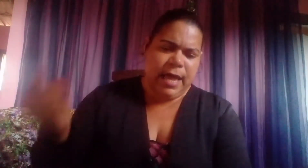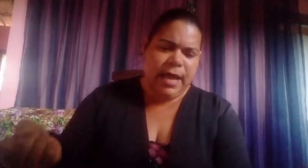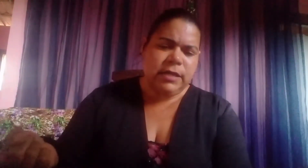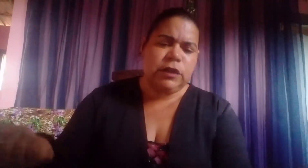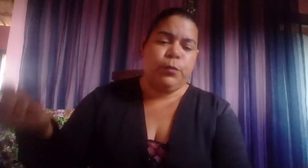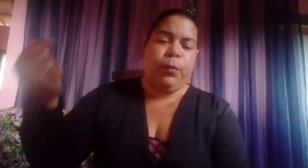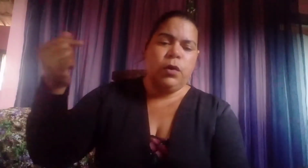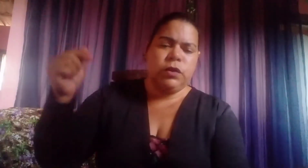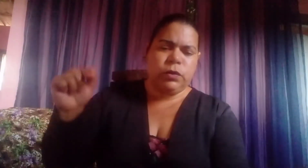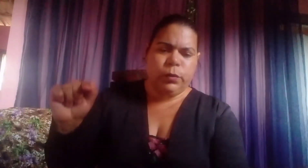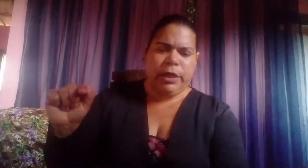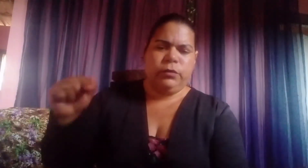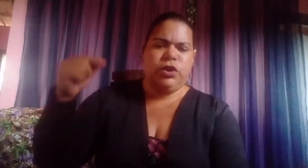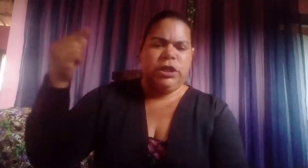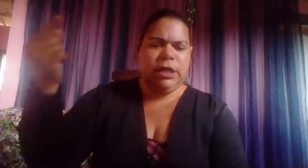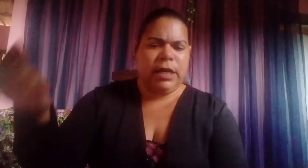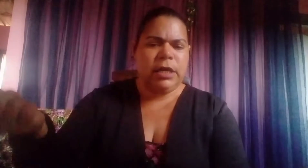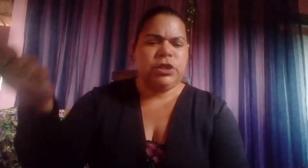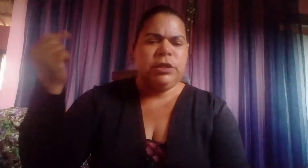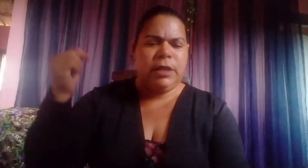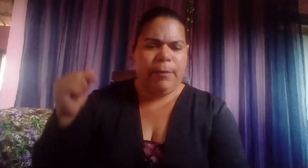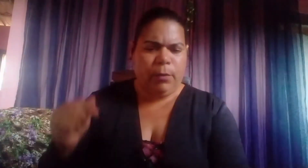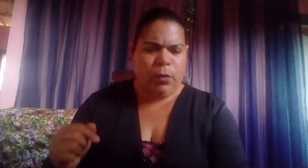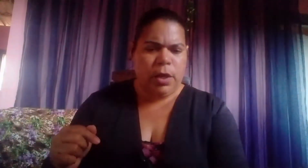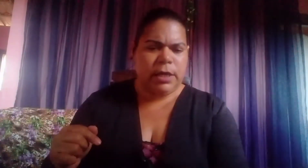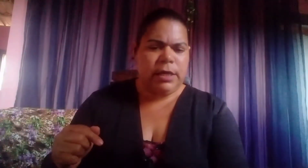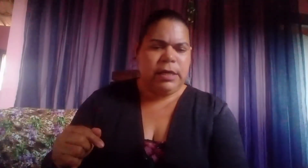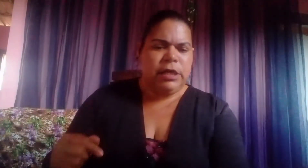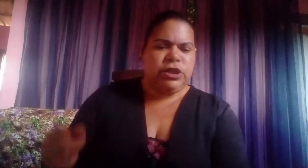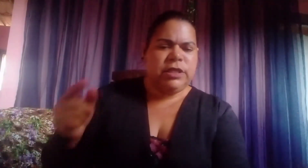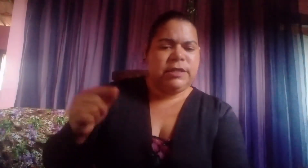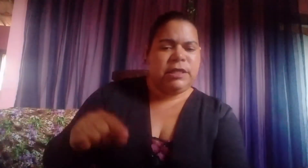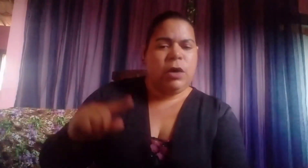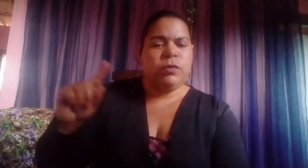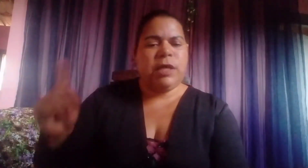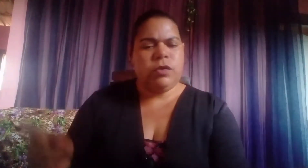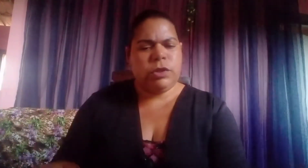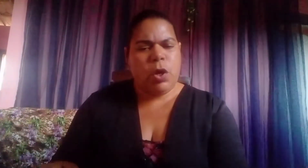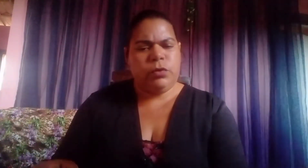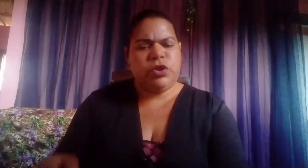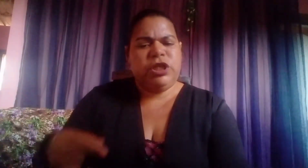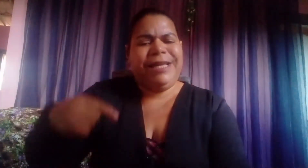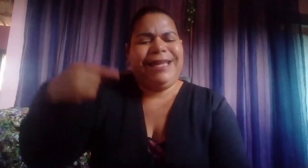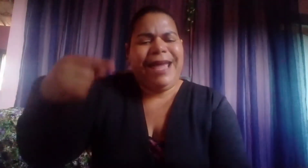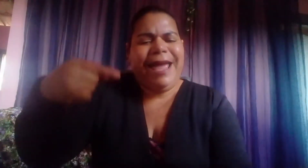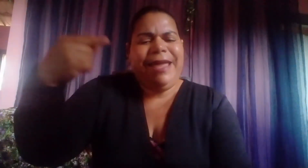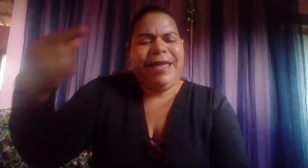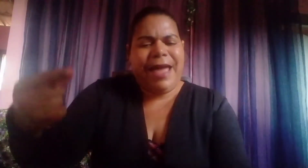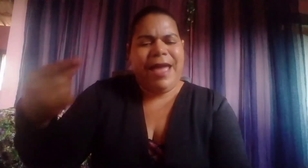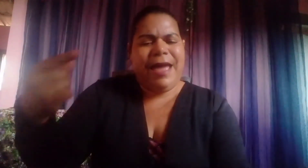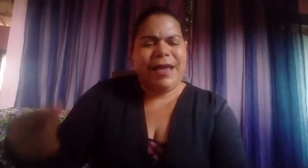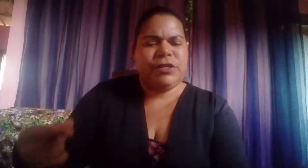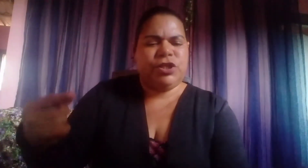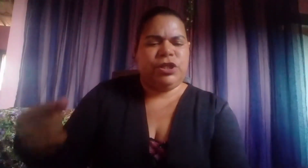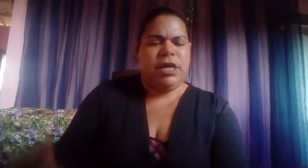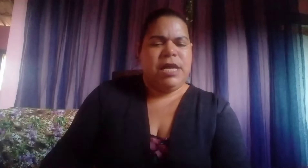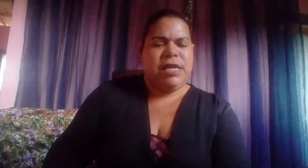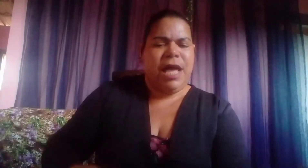eles, possuídos de grande temor, diziam uns aos outros, Quem é este que